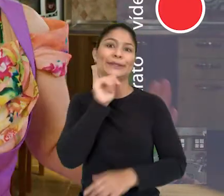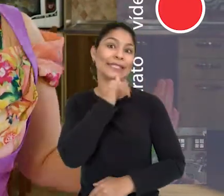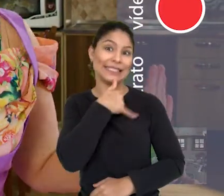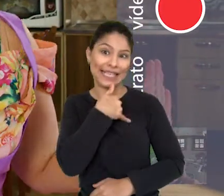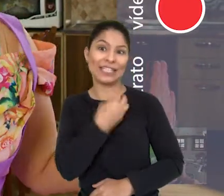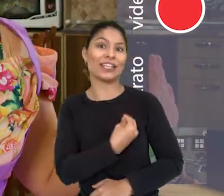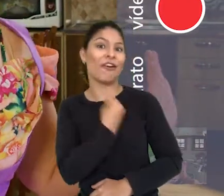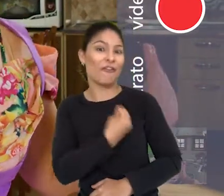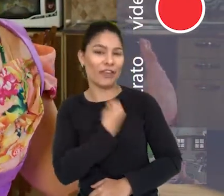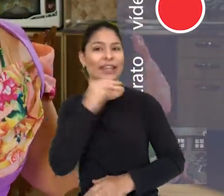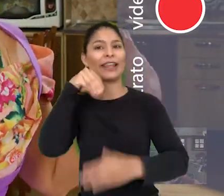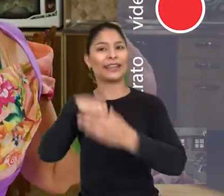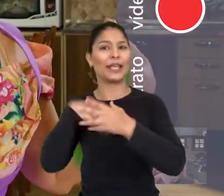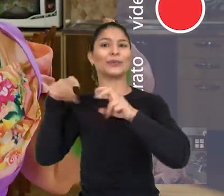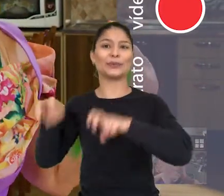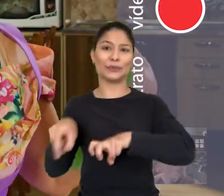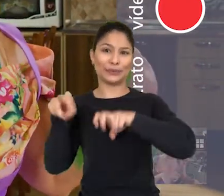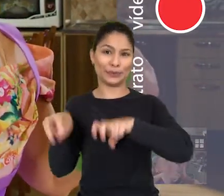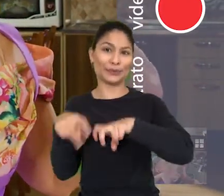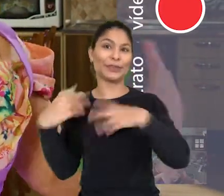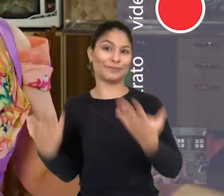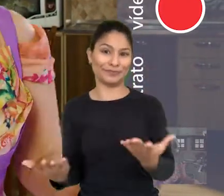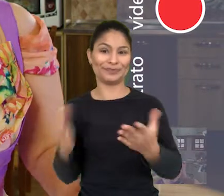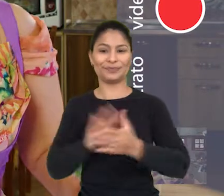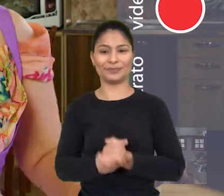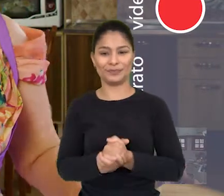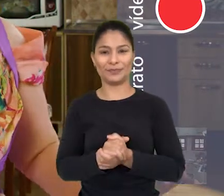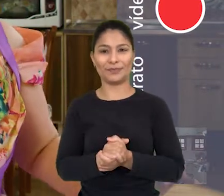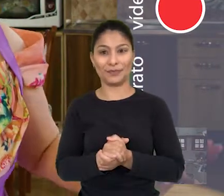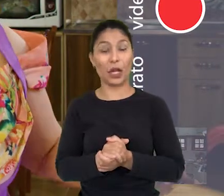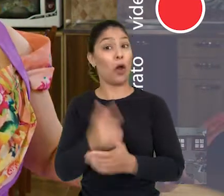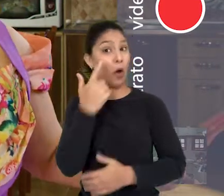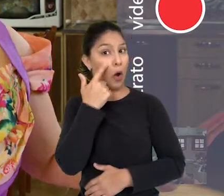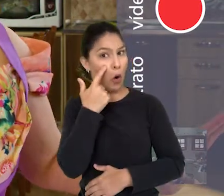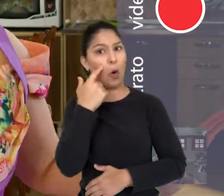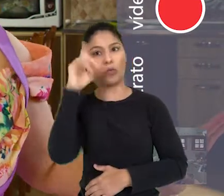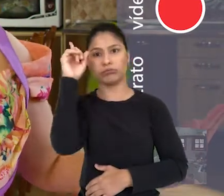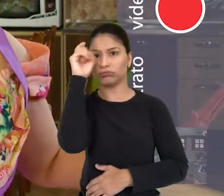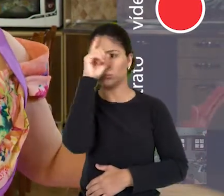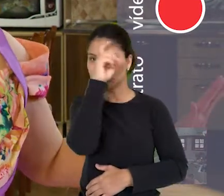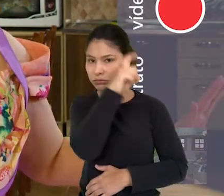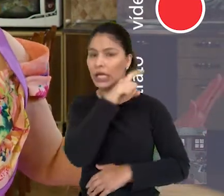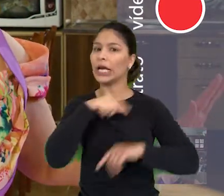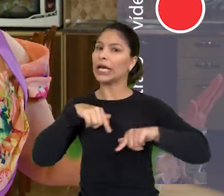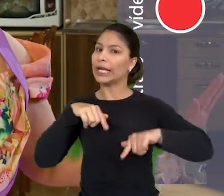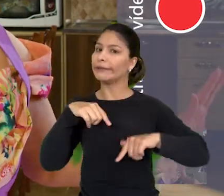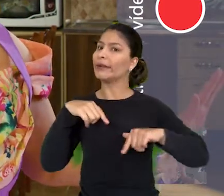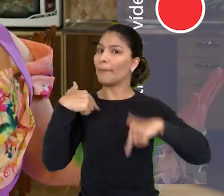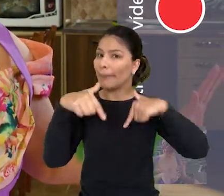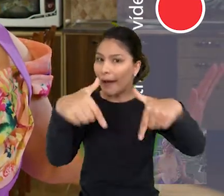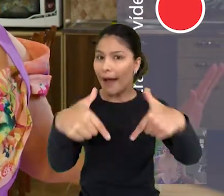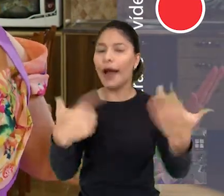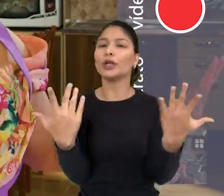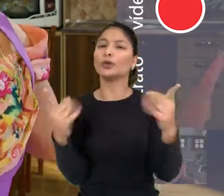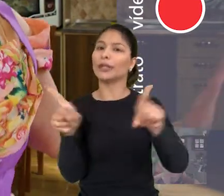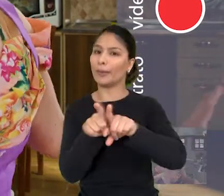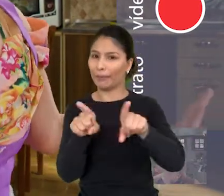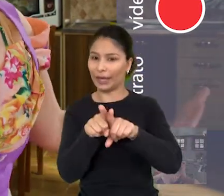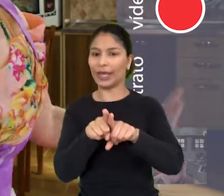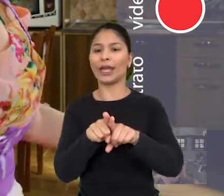desventuras da vida do campo. Das leveza e do lavoro. Eco. Vamos